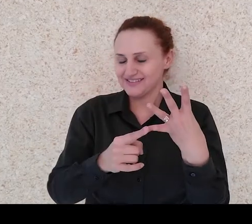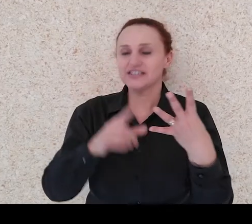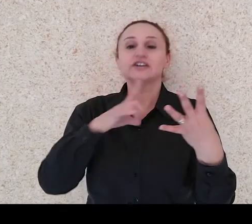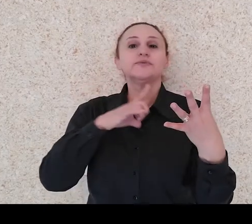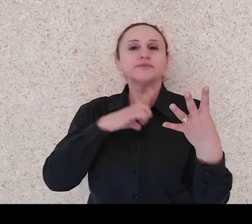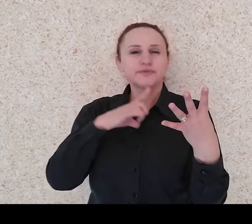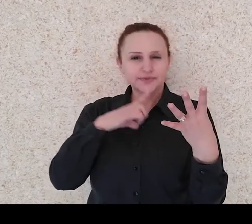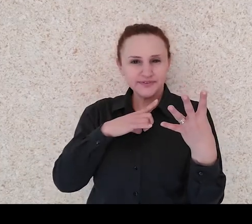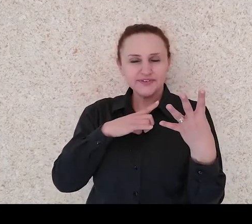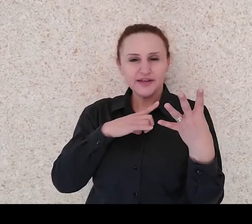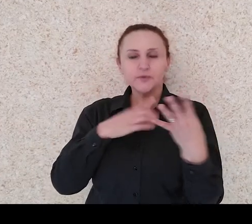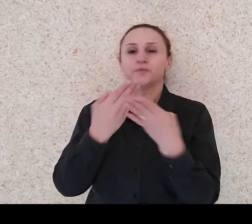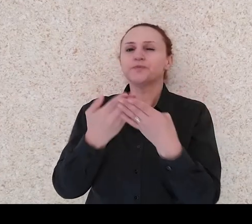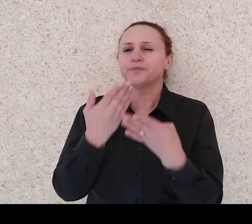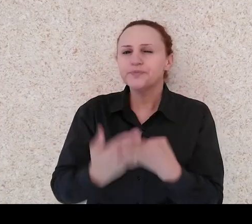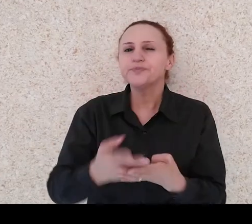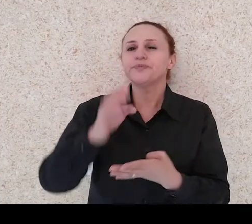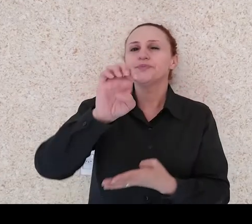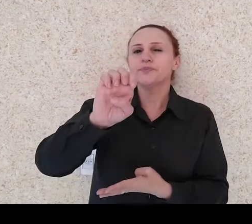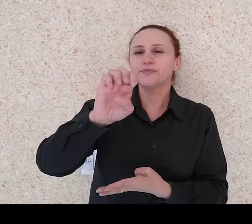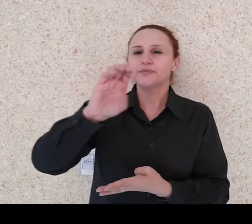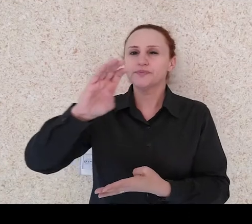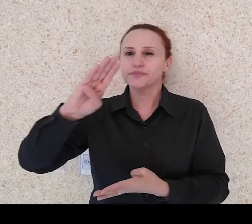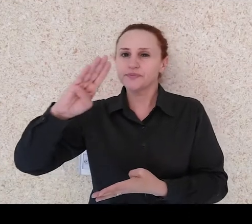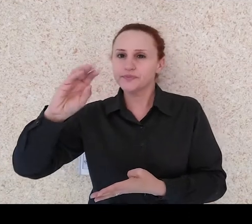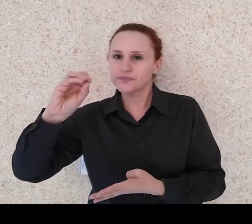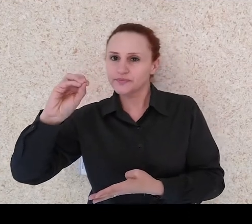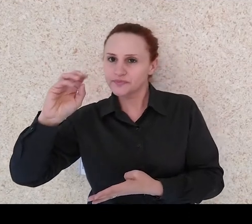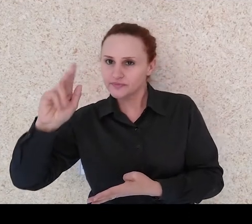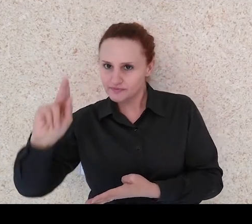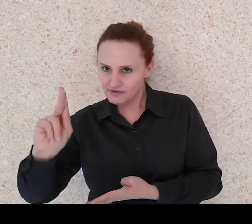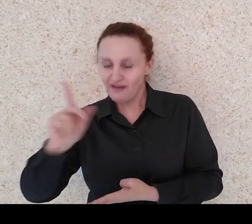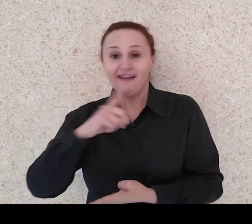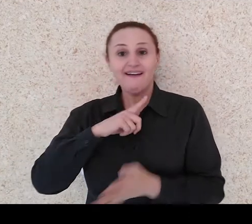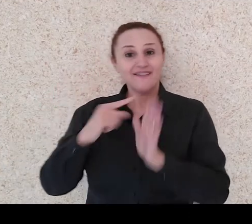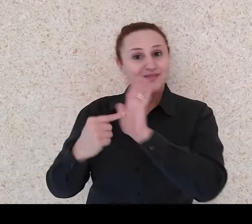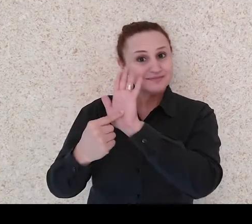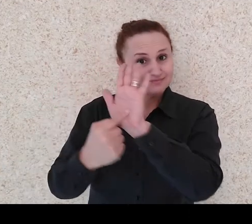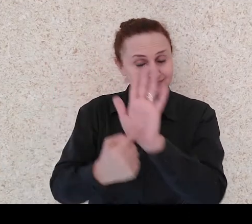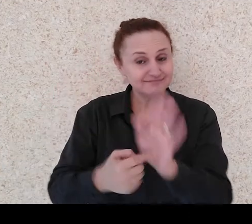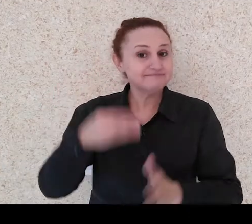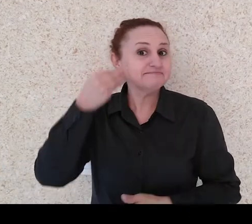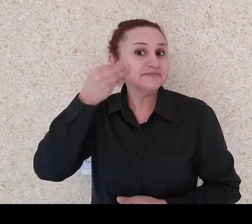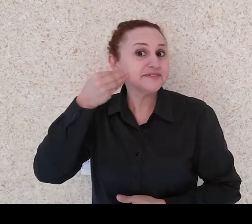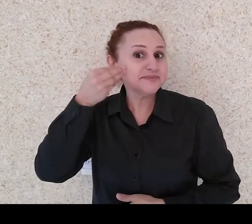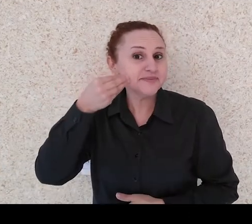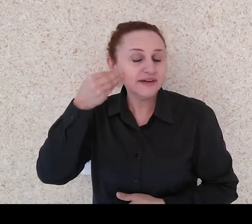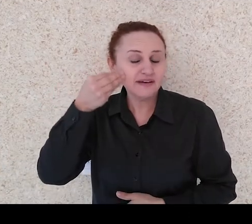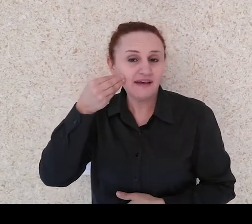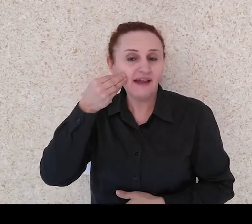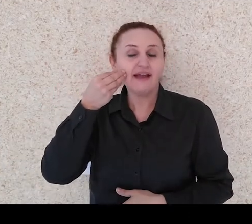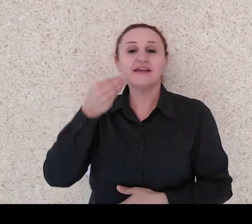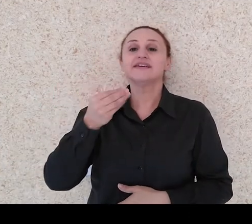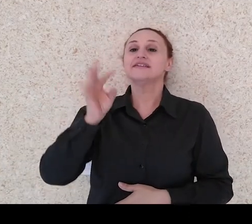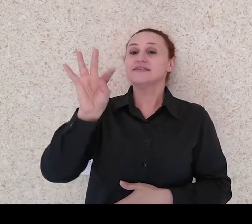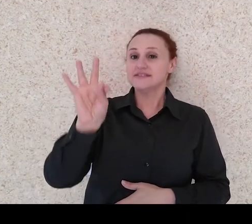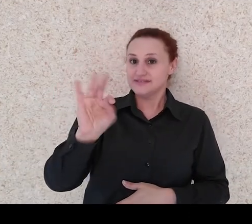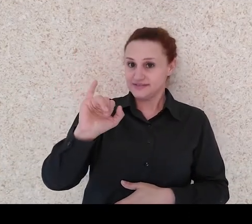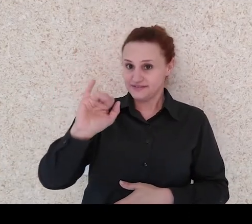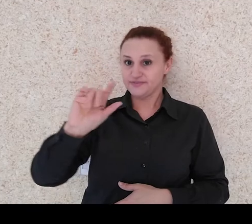Nele, eu apresento a minha experiência, ele foi elaborado com base na minha experiência, enquanto Tios, e também